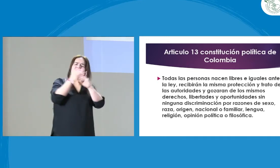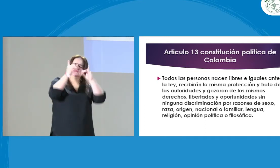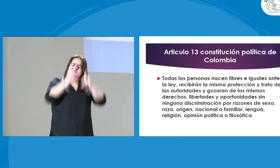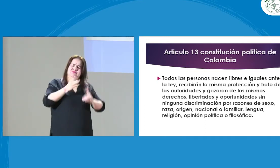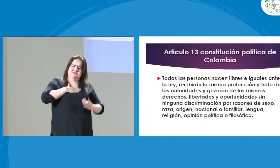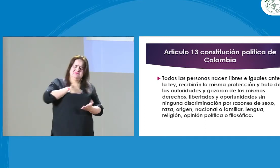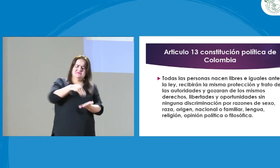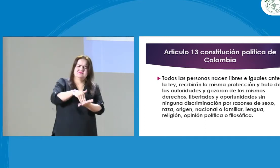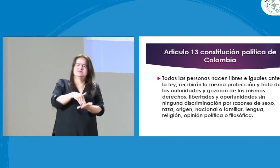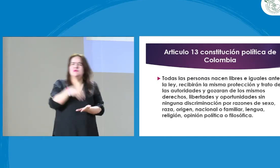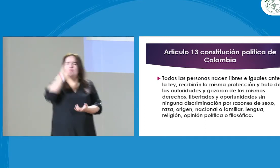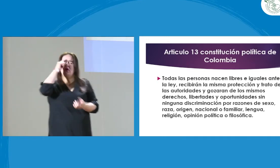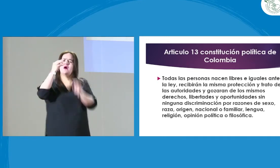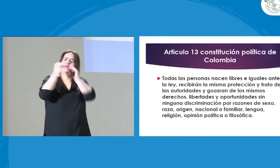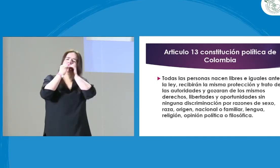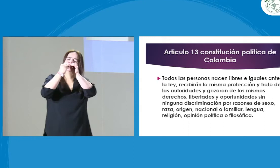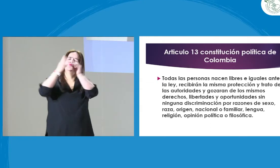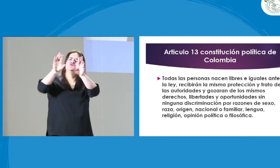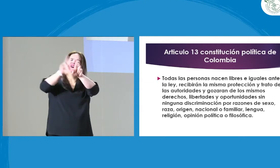¿verdad? Ah, bueno, entonces es eso.